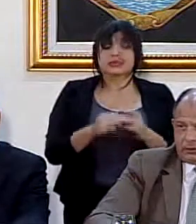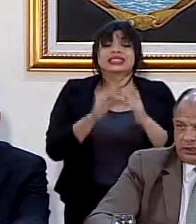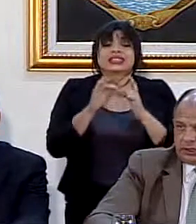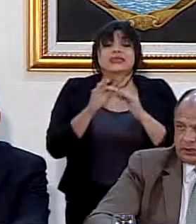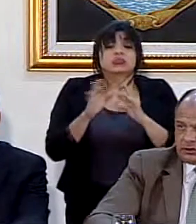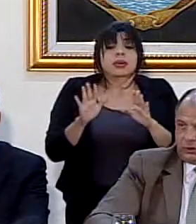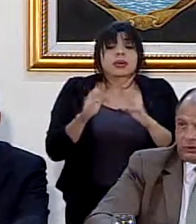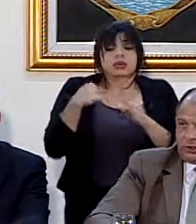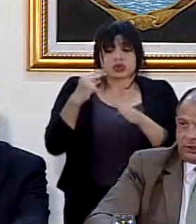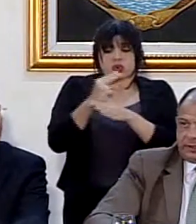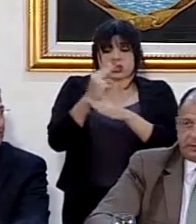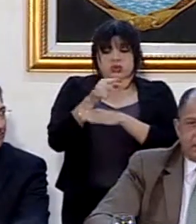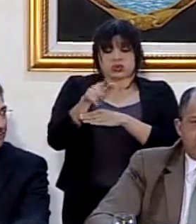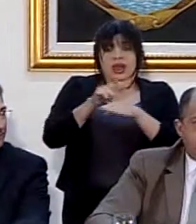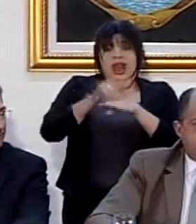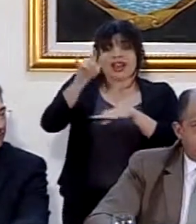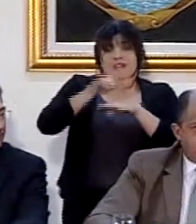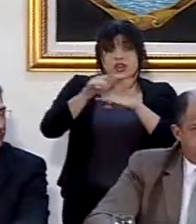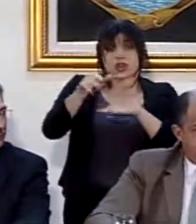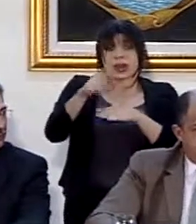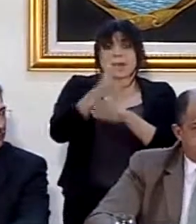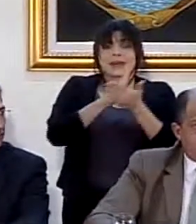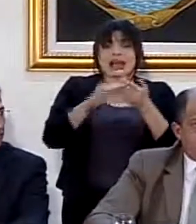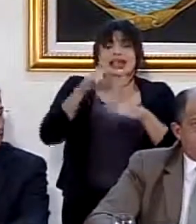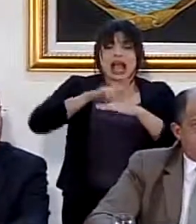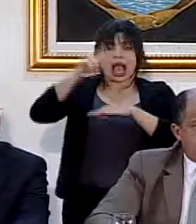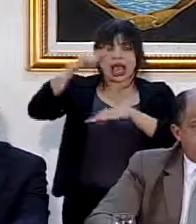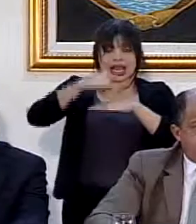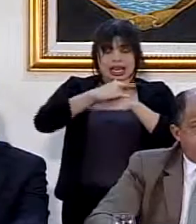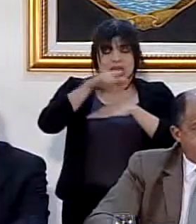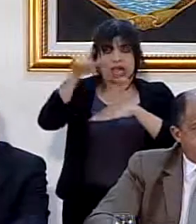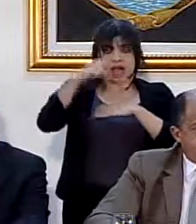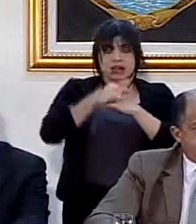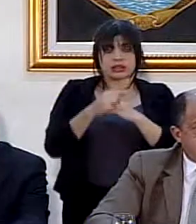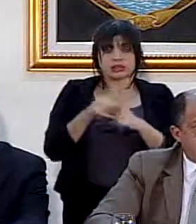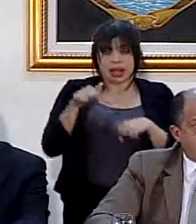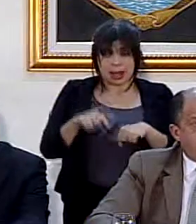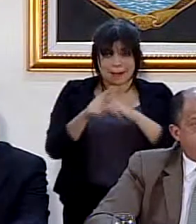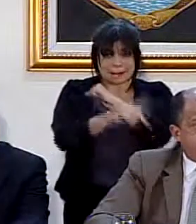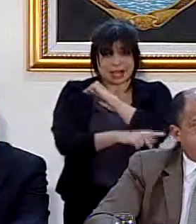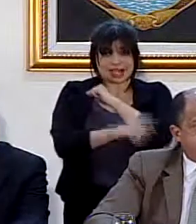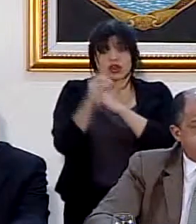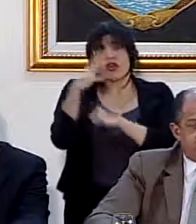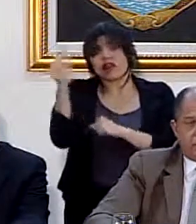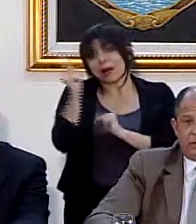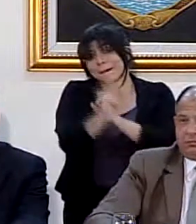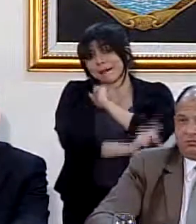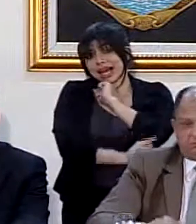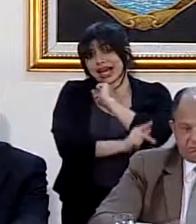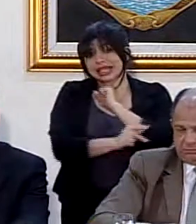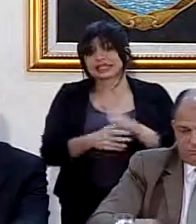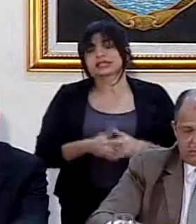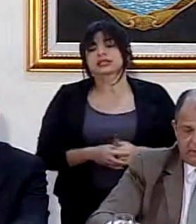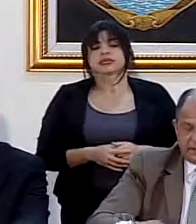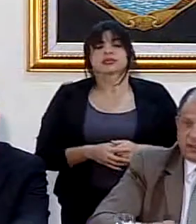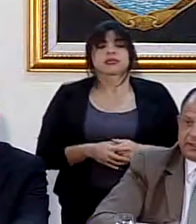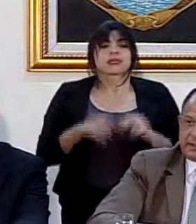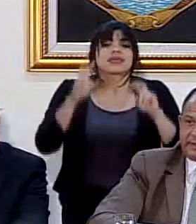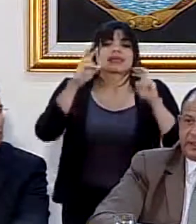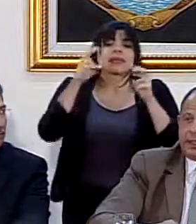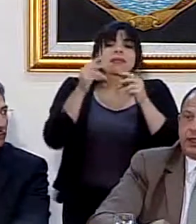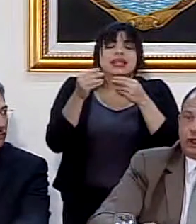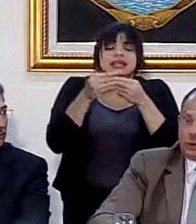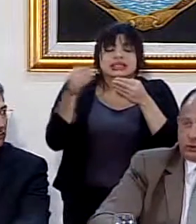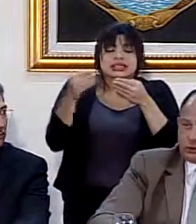Excepcionalmente utilizo los aviones de la sección aérea cuando tengo que moverme en el país o fuera del país por temas de